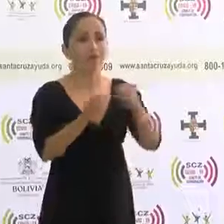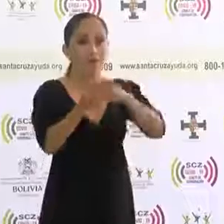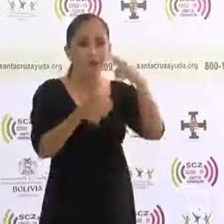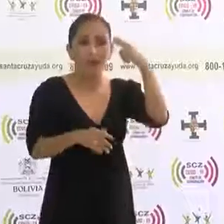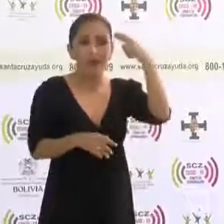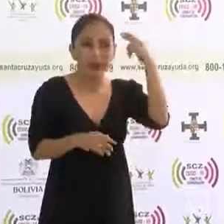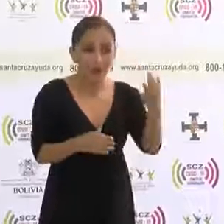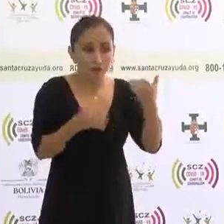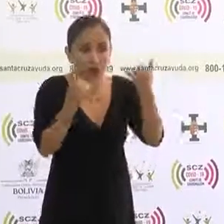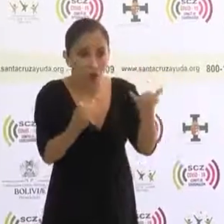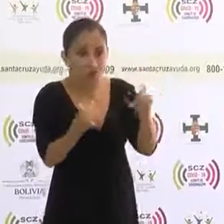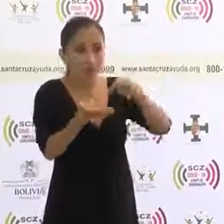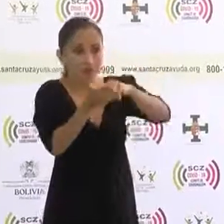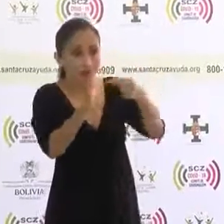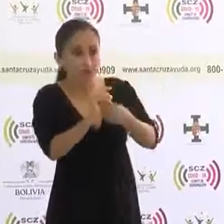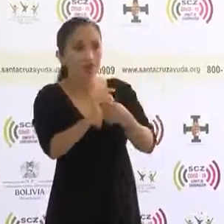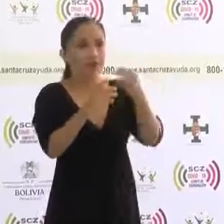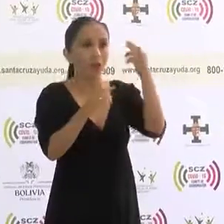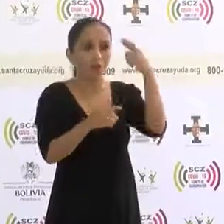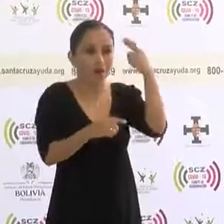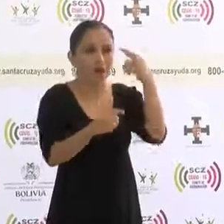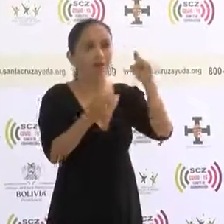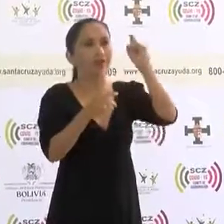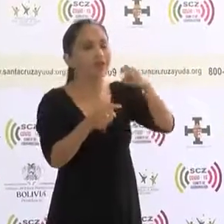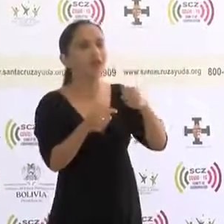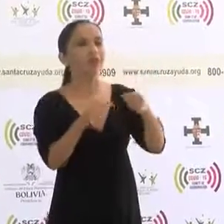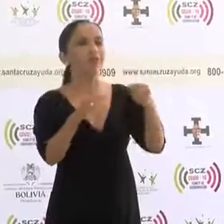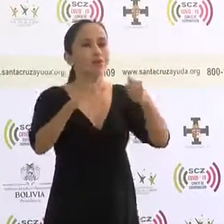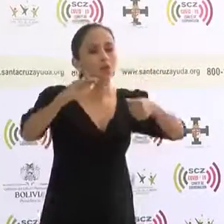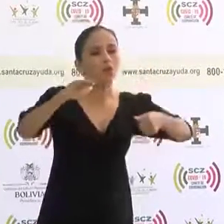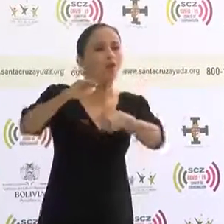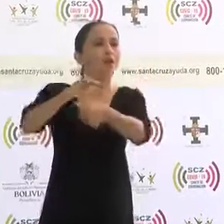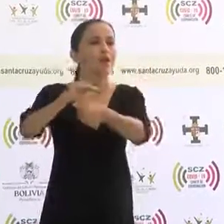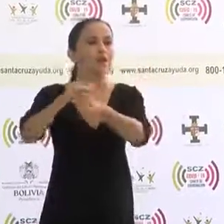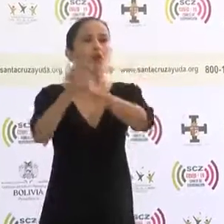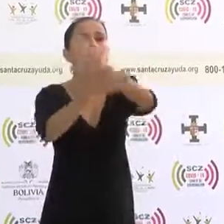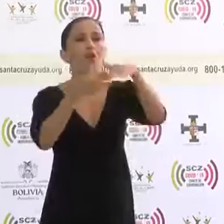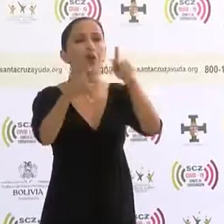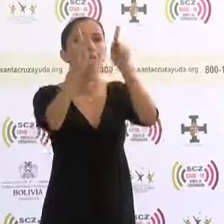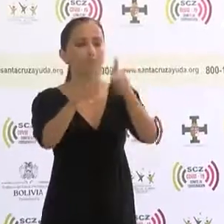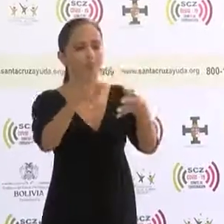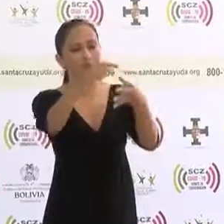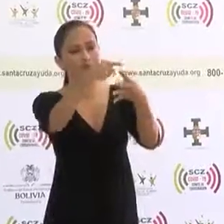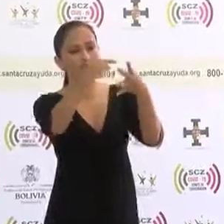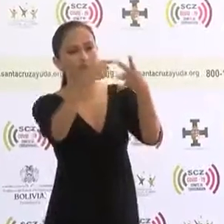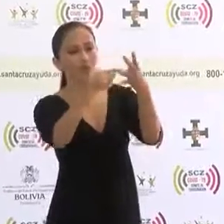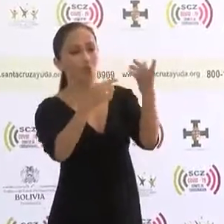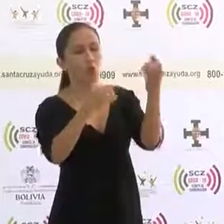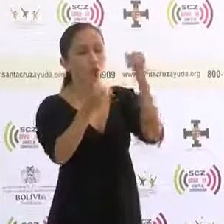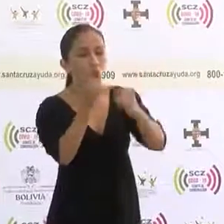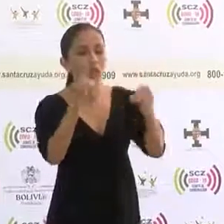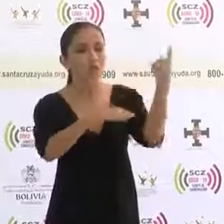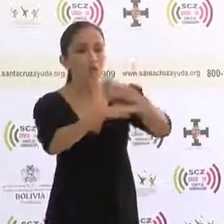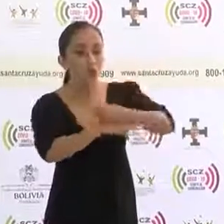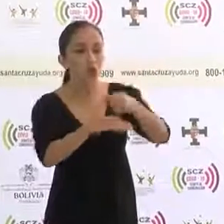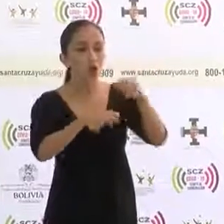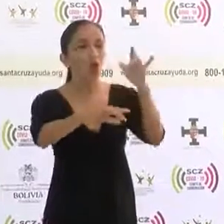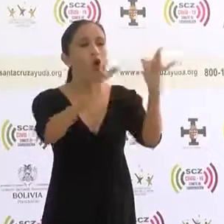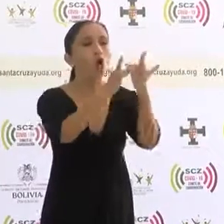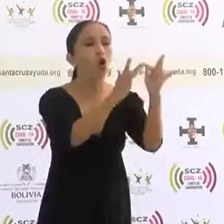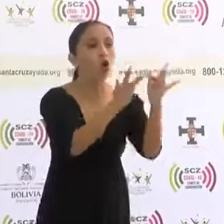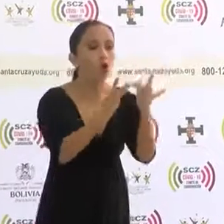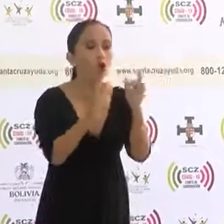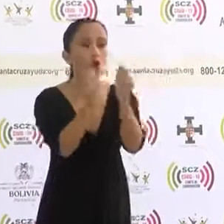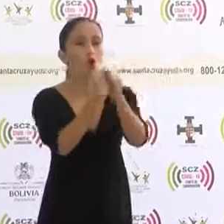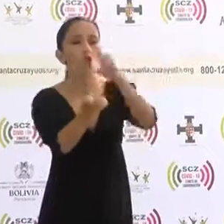Cruz, nos vamos hasta el Centro de Operaciones de Emergencia. Ha identificado y puesto en cuarentena a las personas que a lo largo de los últimos días han tenido